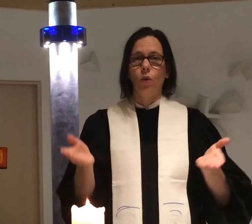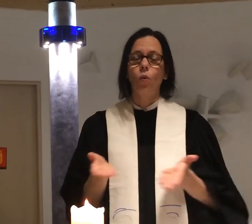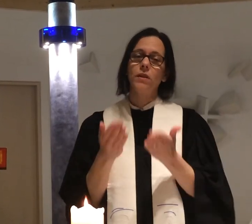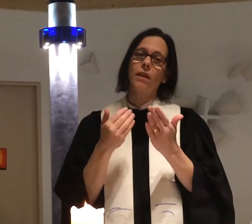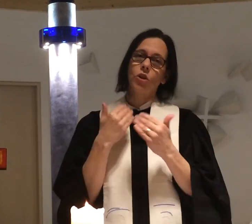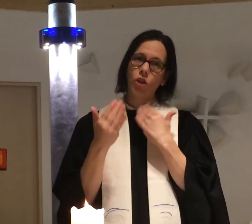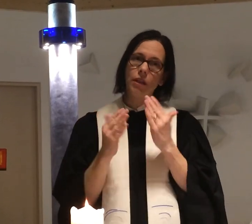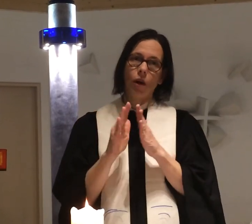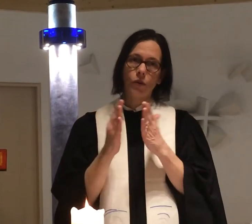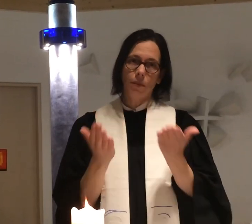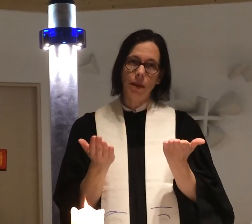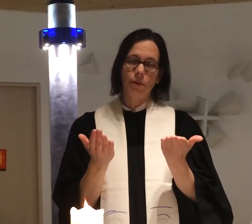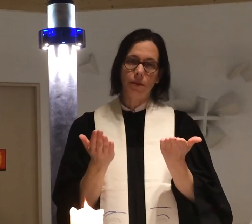Ostergeschichte aus der Bibel.